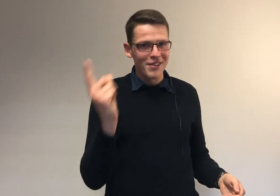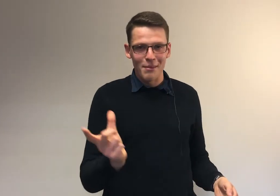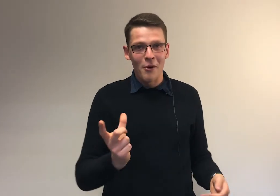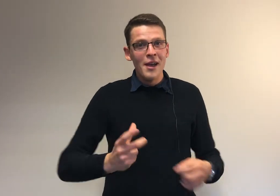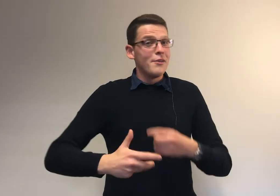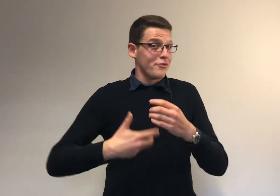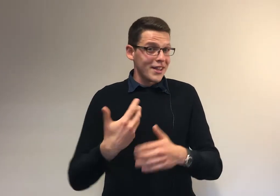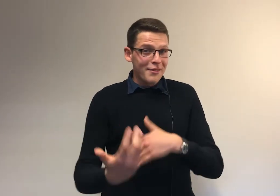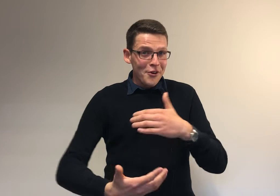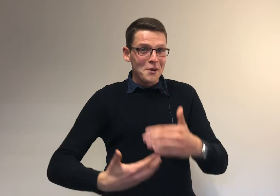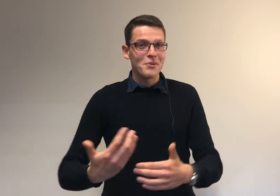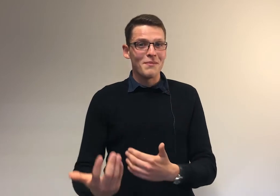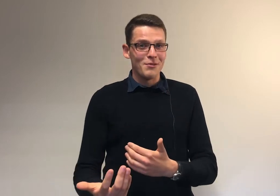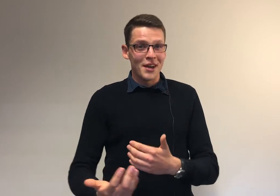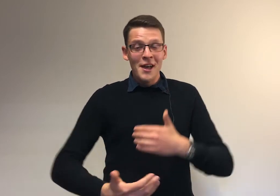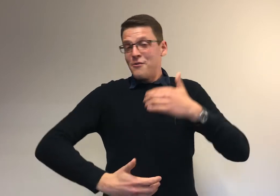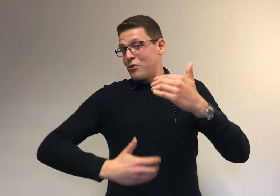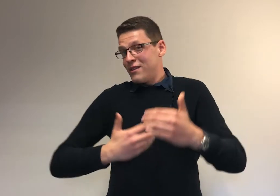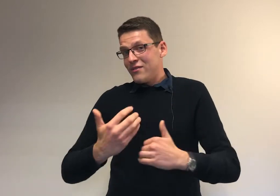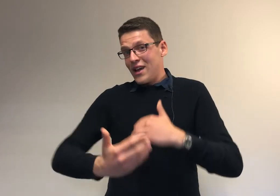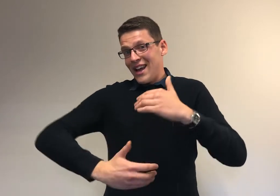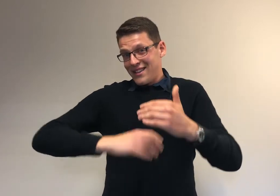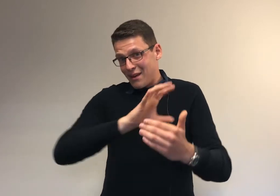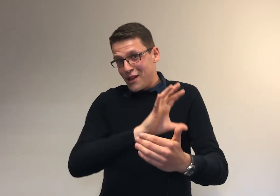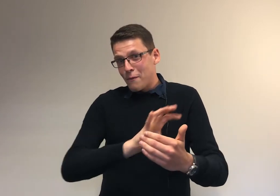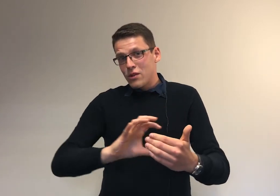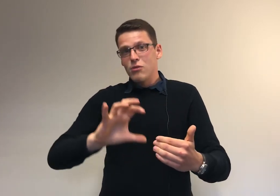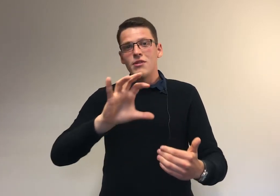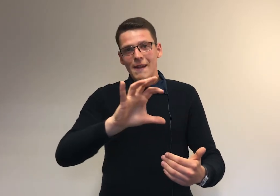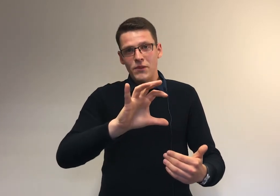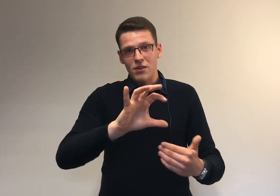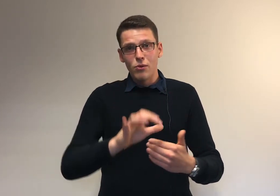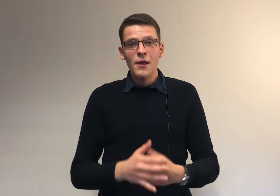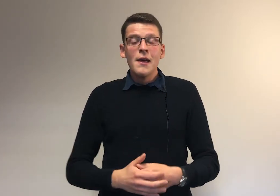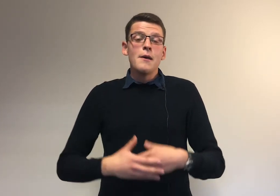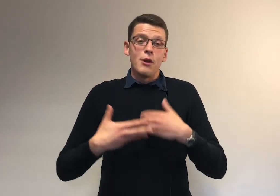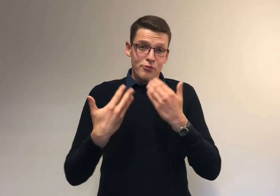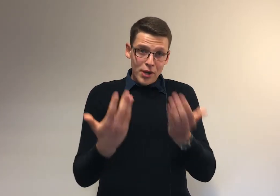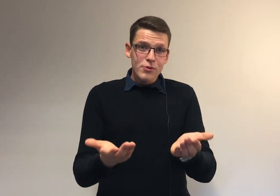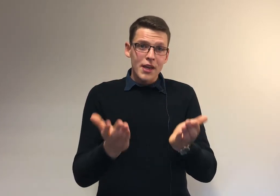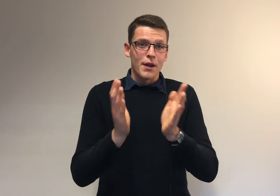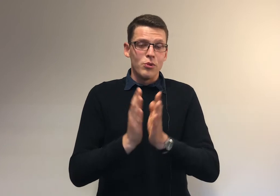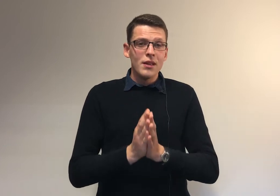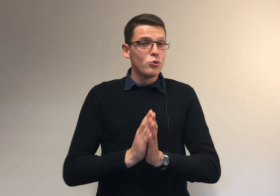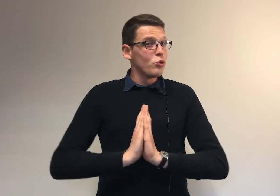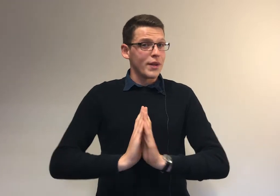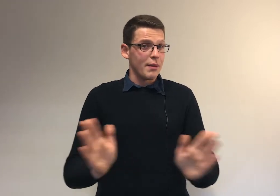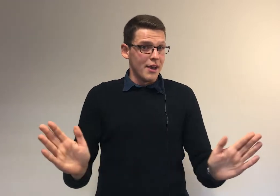évidemment. Il faut faire des efforts pour s'épanouir. Il faut aussi terminer le processus d'adaptation, mais une fois que tu seras épanoui, tout se passera bien.